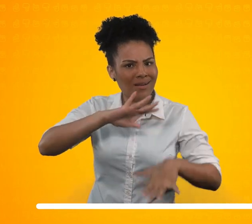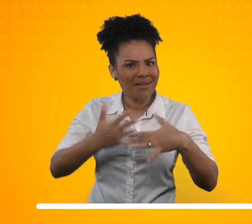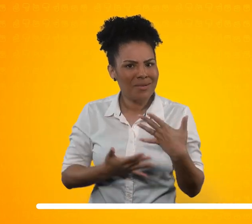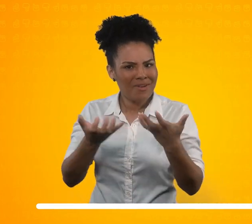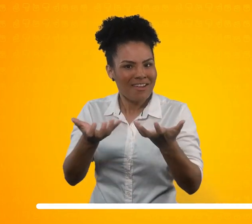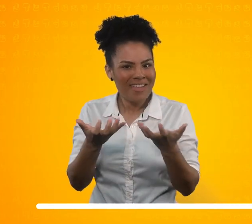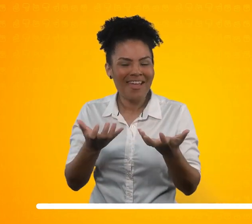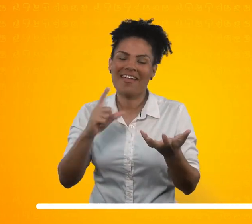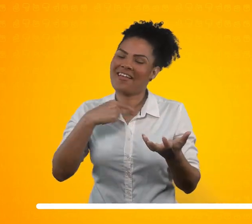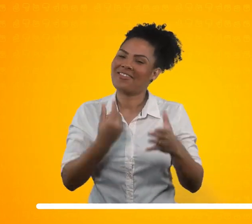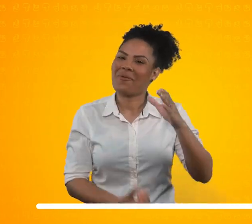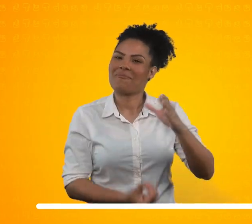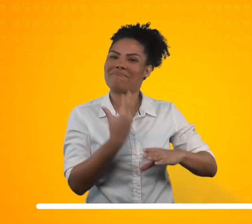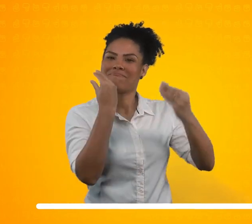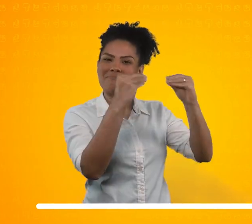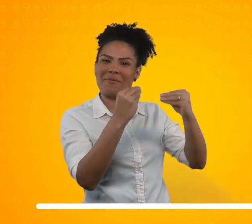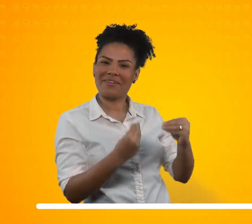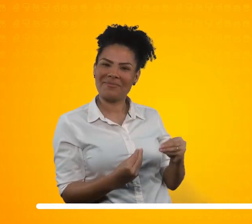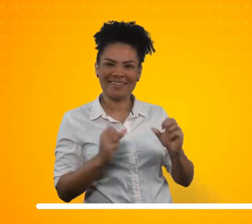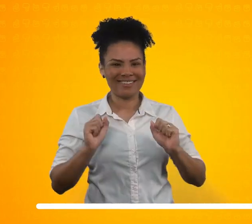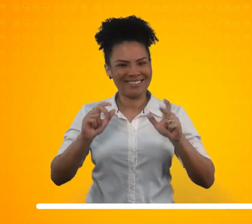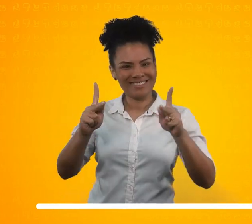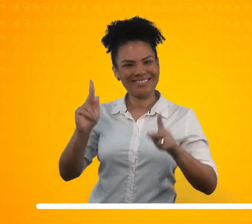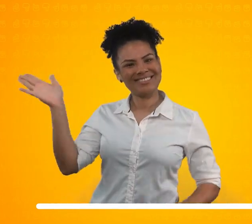criarmos mais conteúdos para vocês, ok? Tchau!